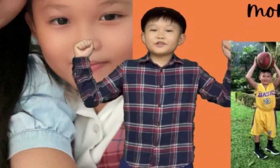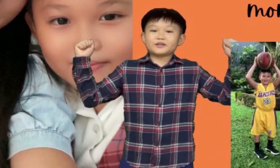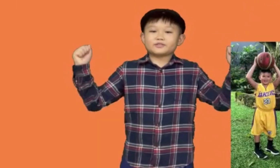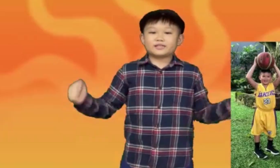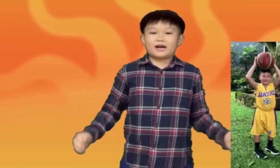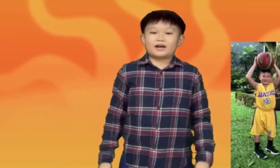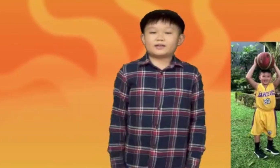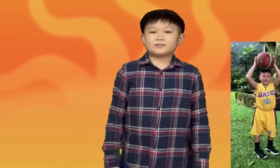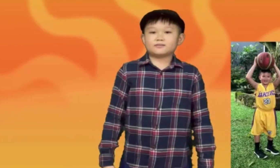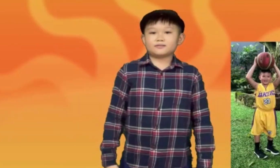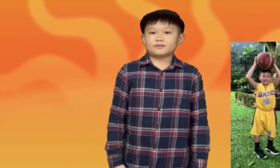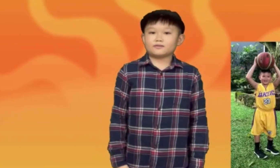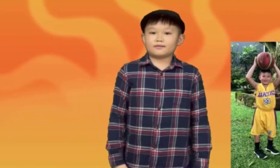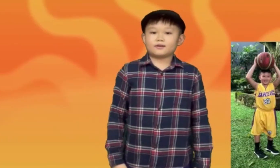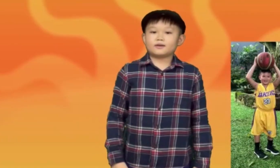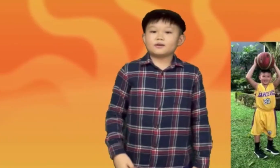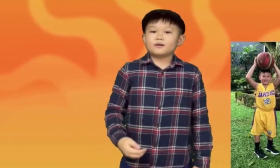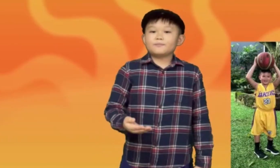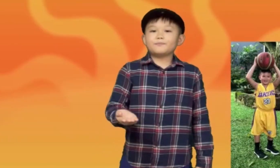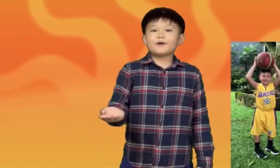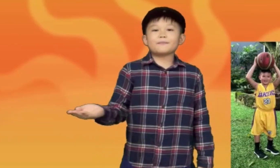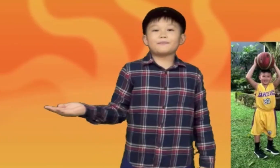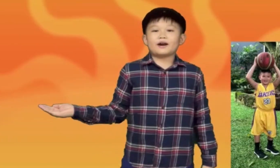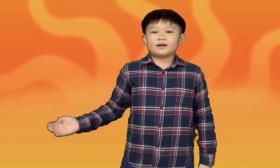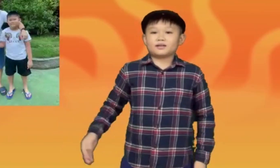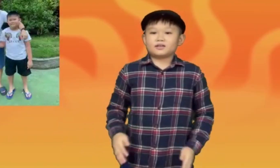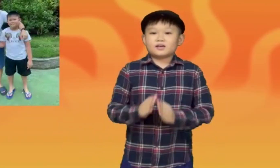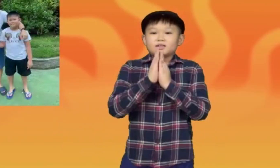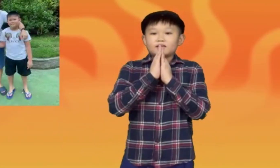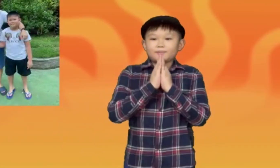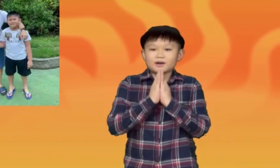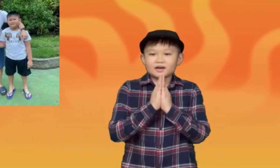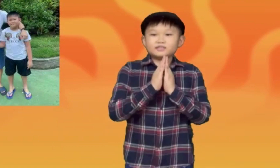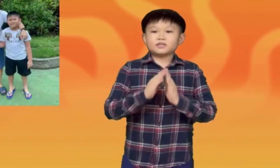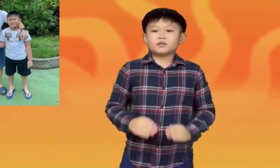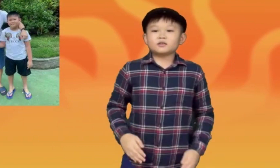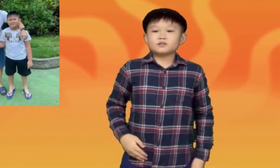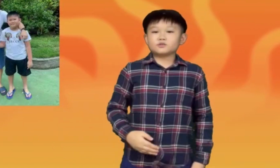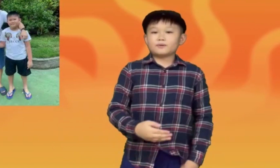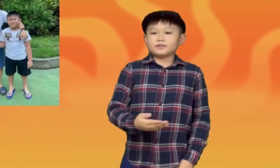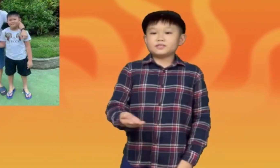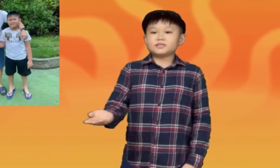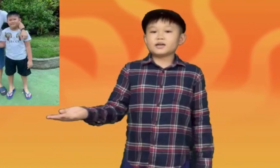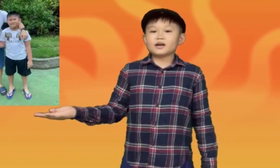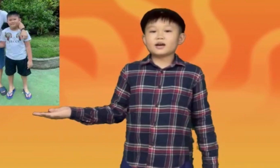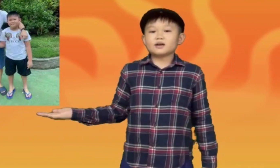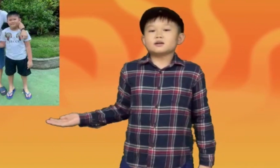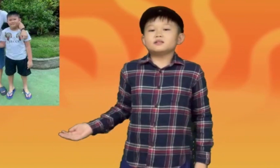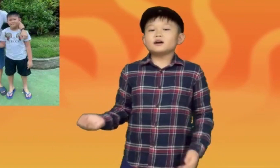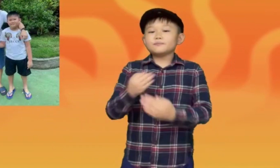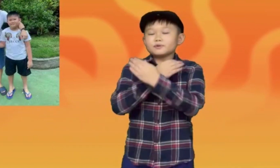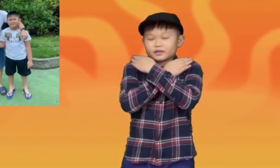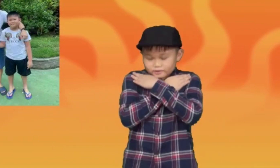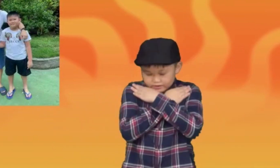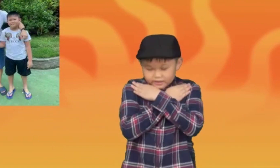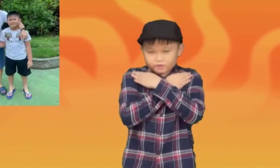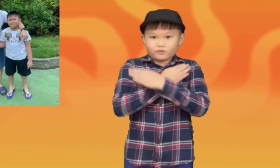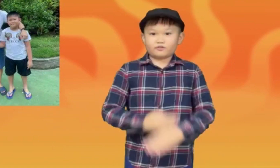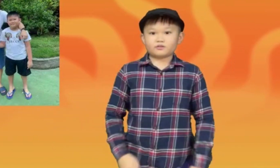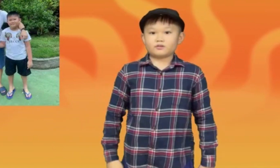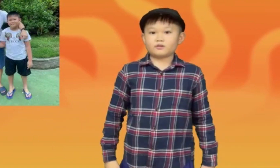kau pun ikut senang Papa, terima kasih sudah menjaga dan